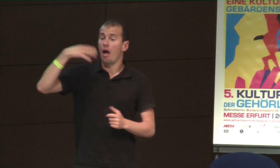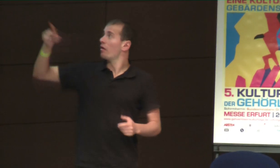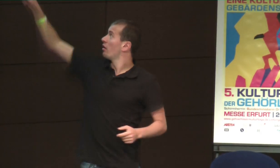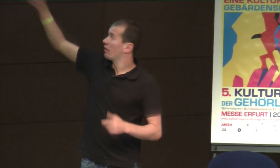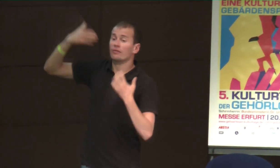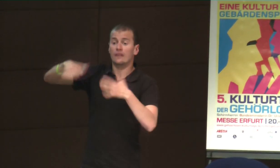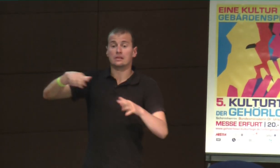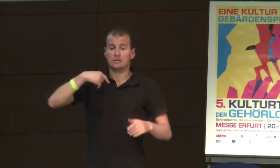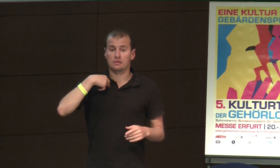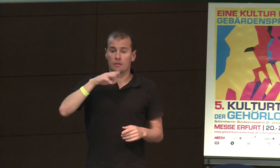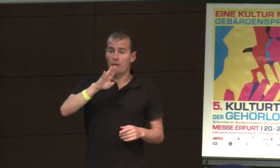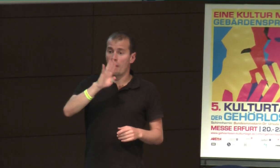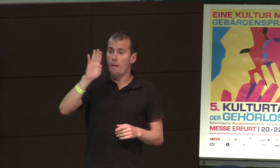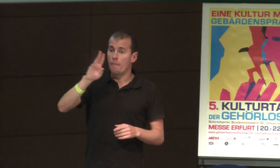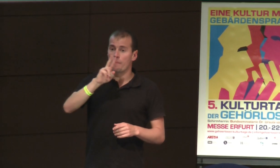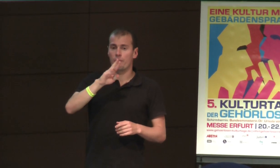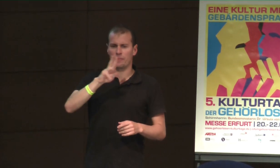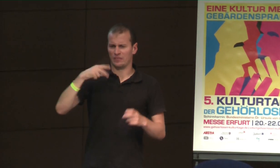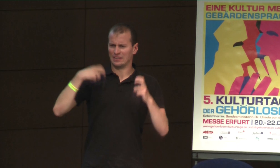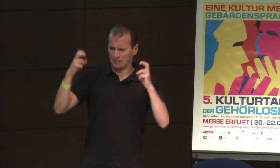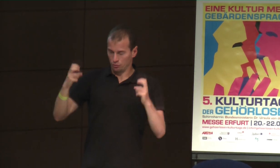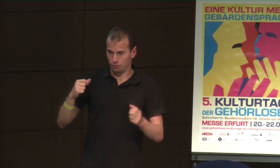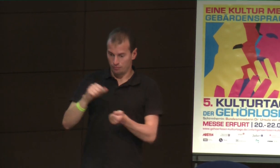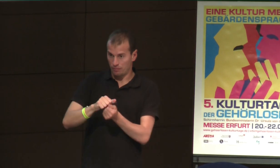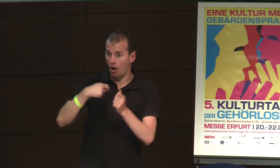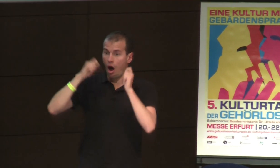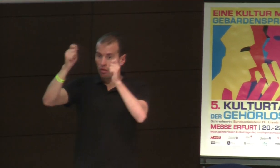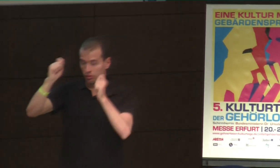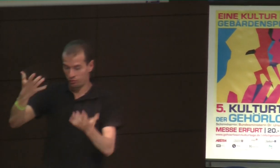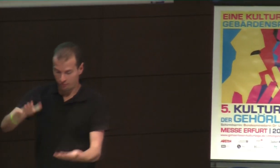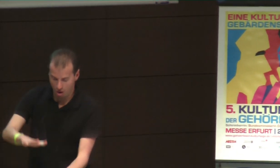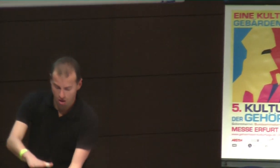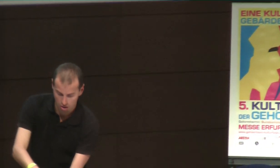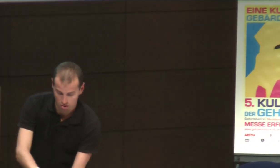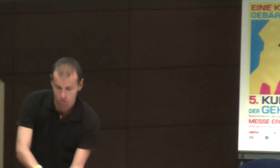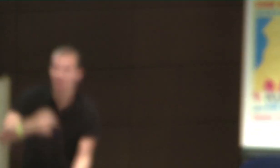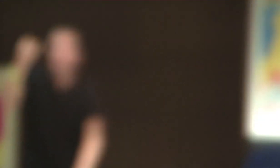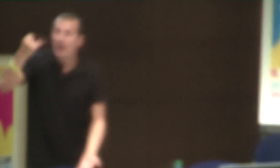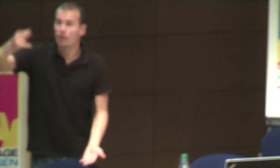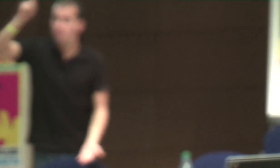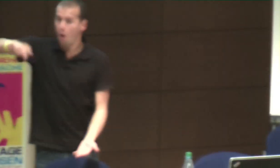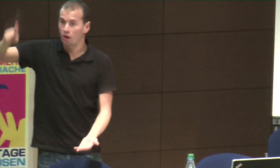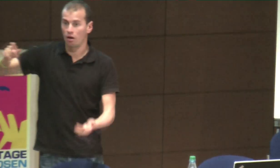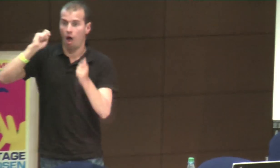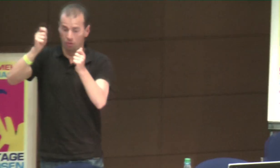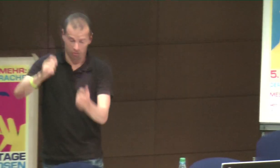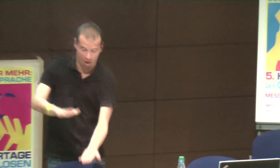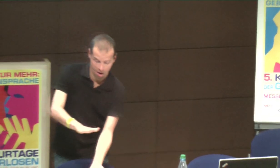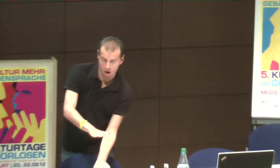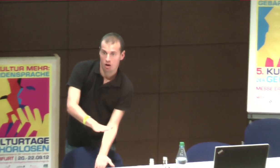so Papier, glaube ich, schälzen muss, sondern zum Beispiel als ich jetzt, sondern ich habe jeden Monat so ein